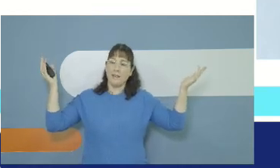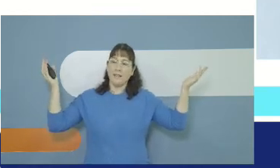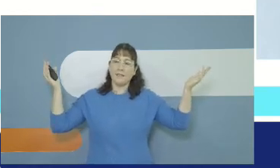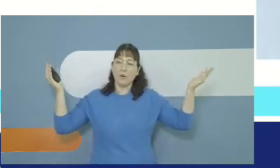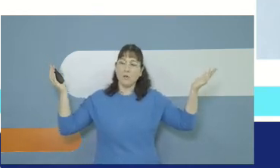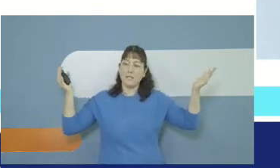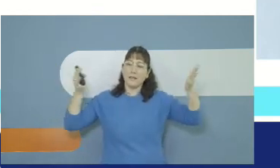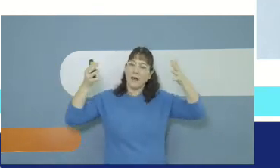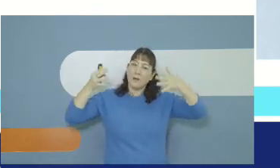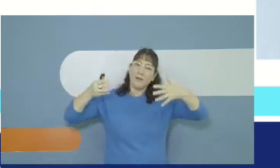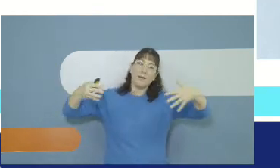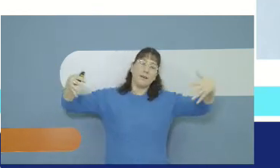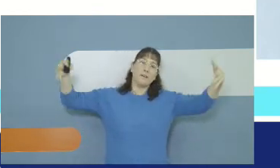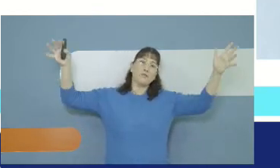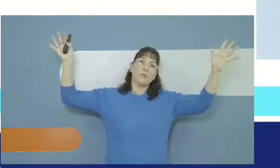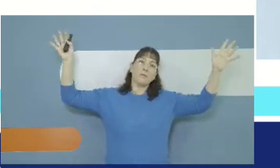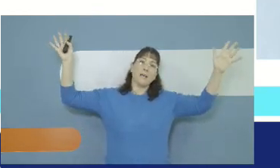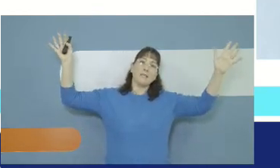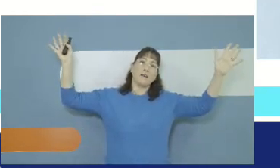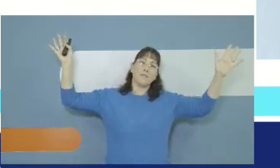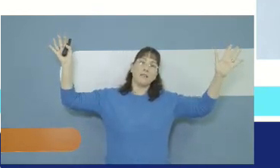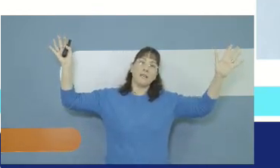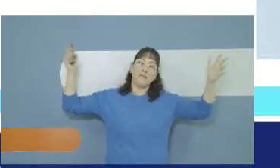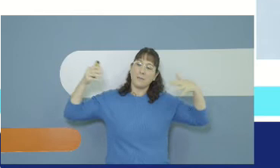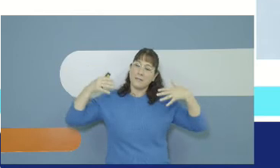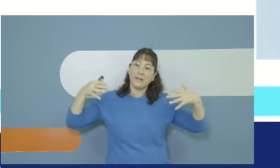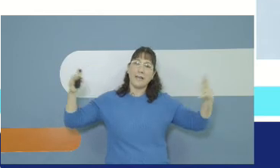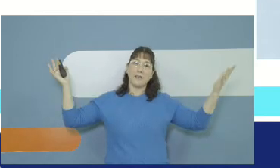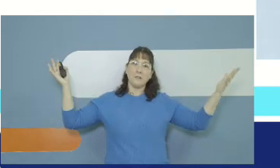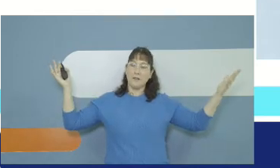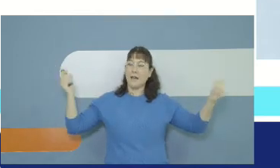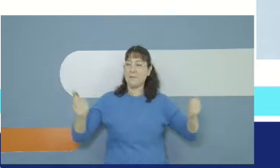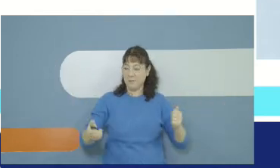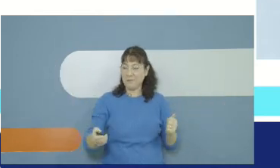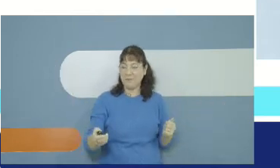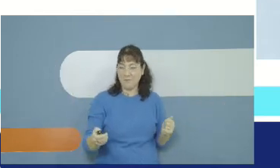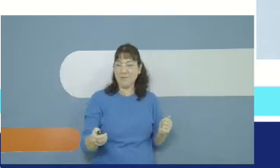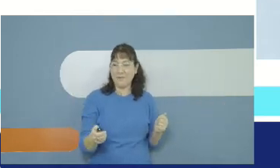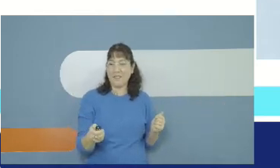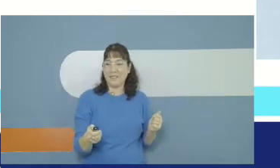ריח תראו הוא צייר ככה קווים שאומרים איזה אוויר נעים איזה ריח נפלא